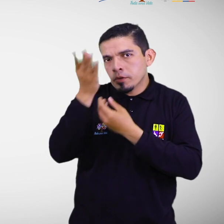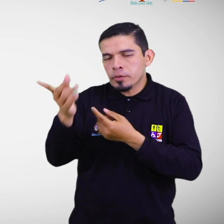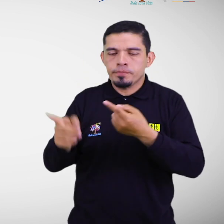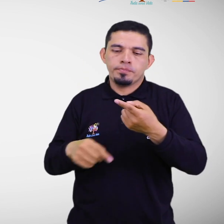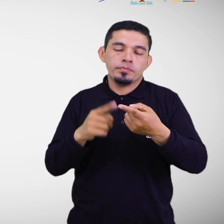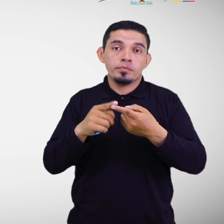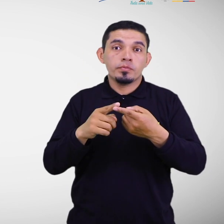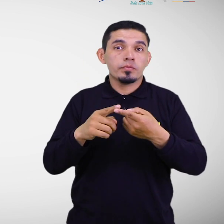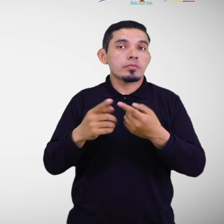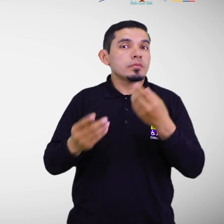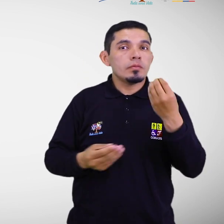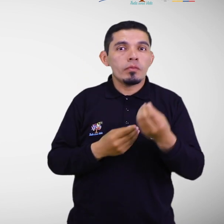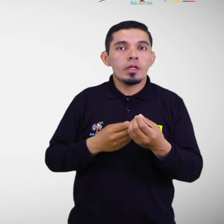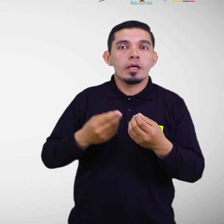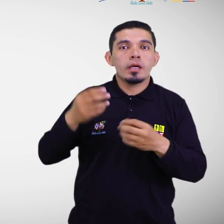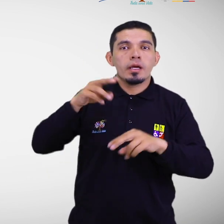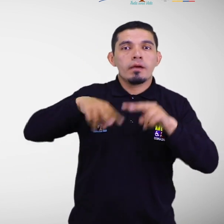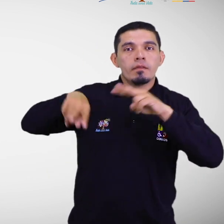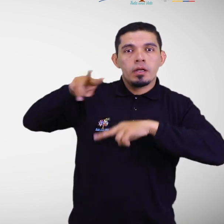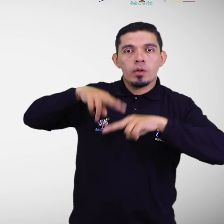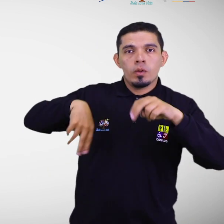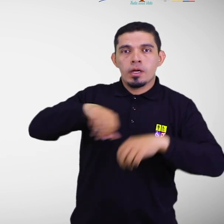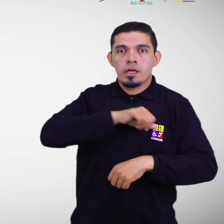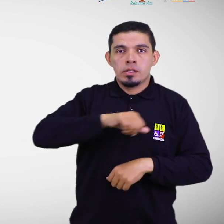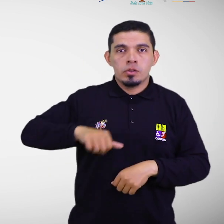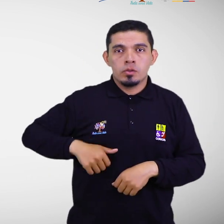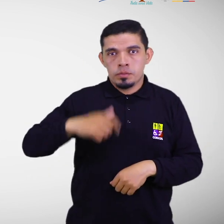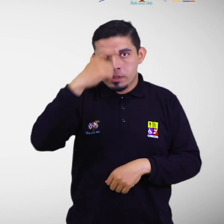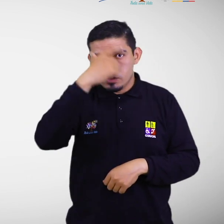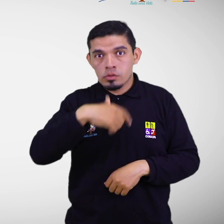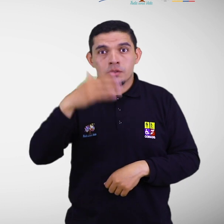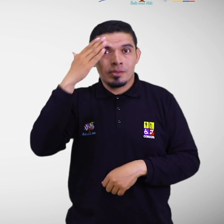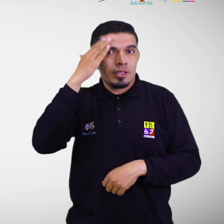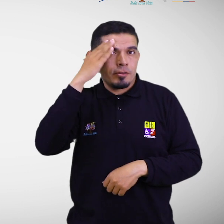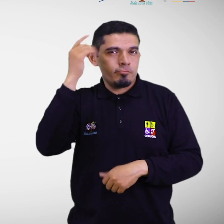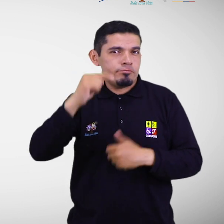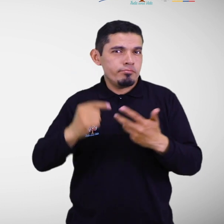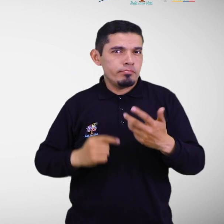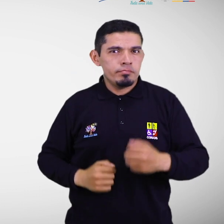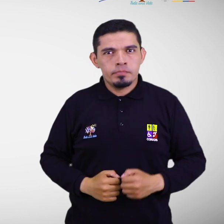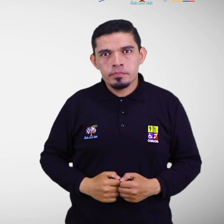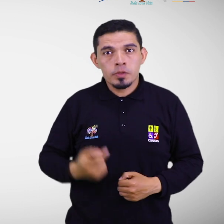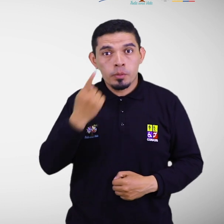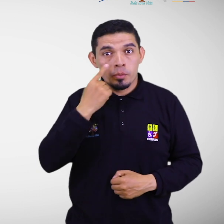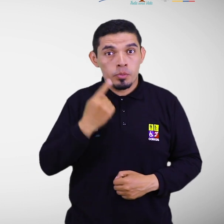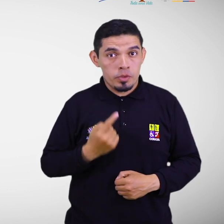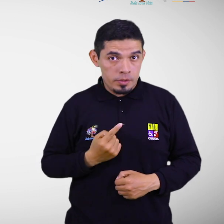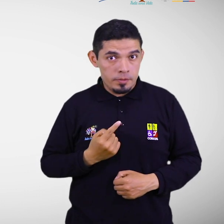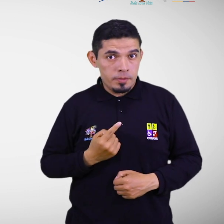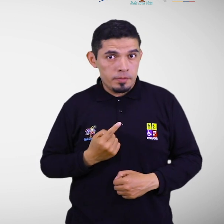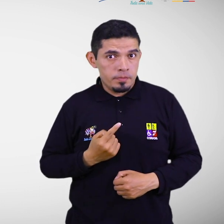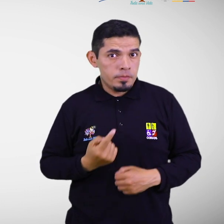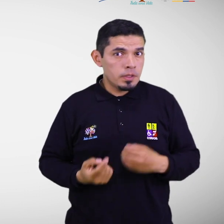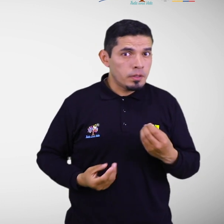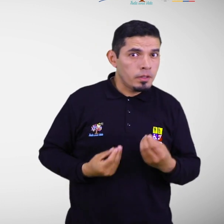evaluar las actitudes personales y conocimientos. Simulacro. Es aquel que se realiza en el terreno in situ,